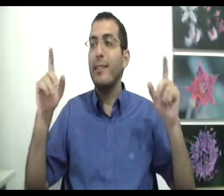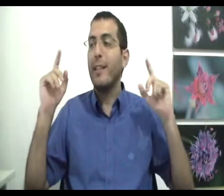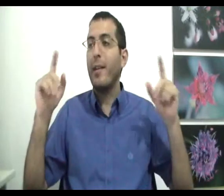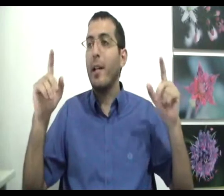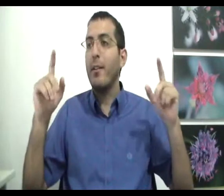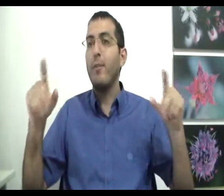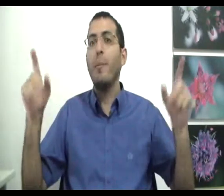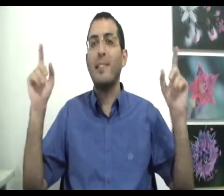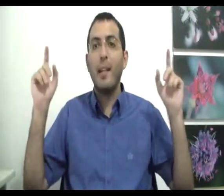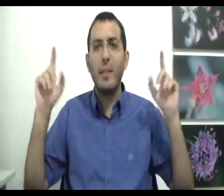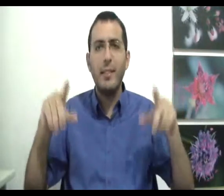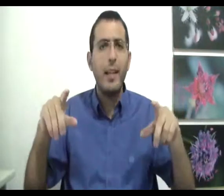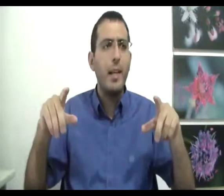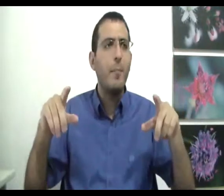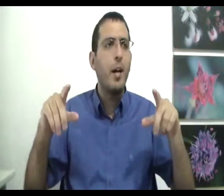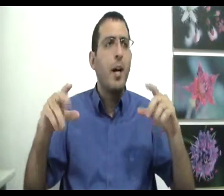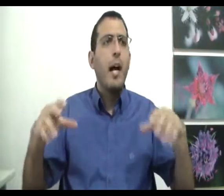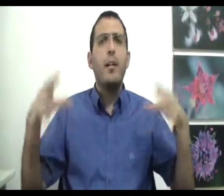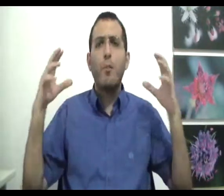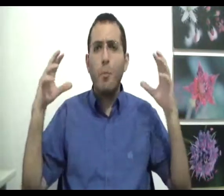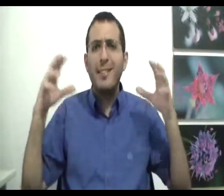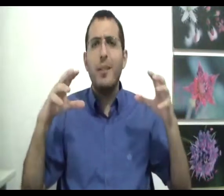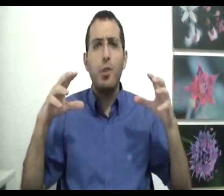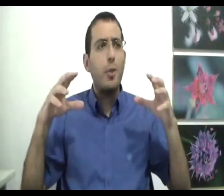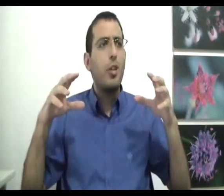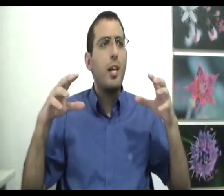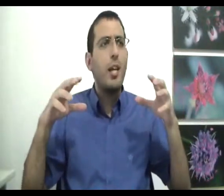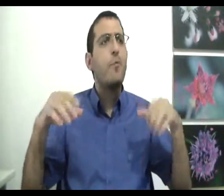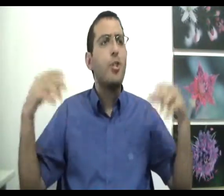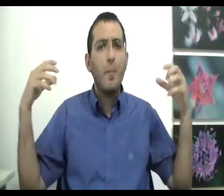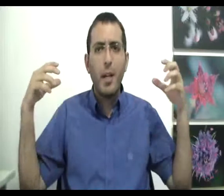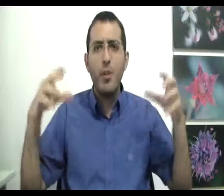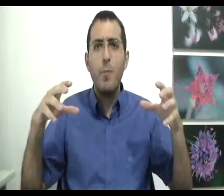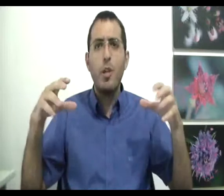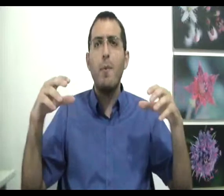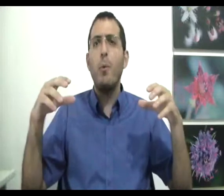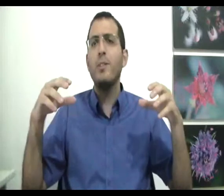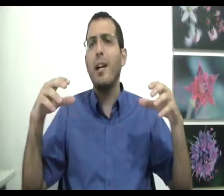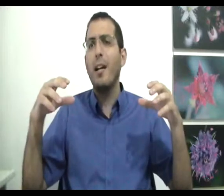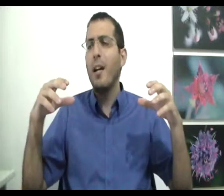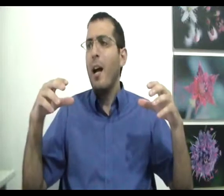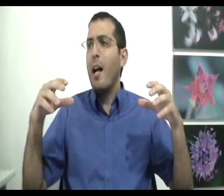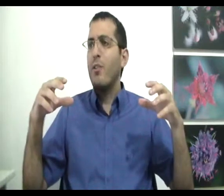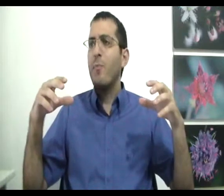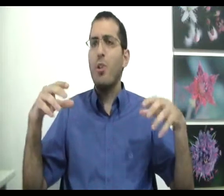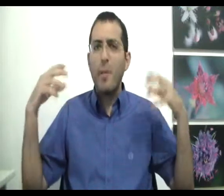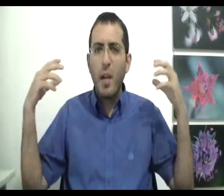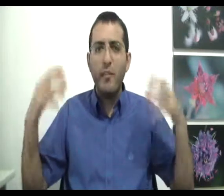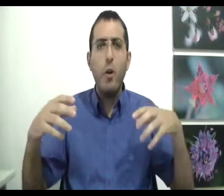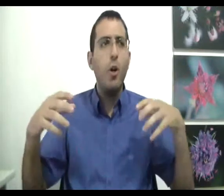עסקים, על אנשים שמצליחים בעסקים על אנשים שמשקיעים, שמשקיעים בבורסה אנשים שיש להם חברות,